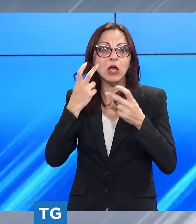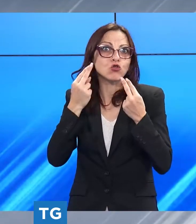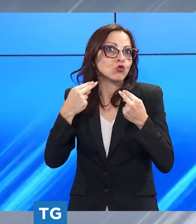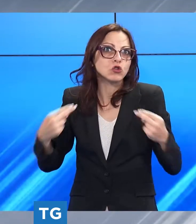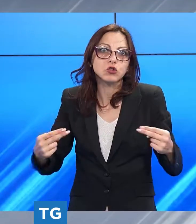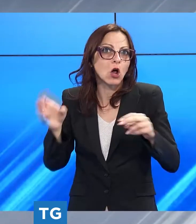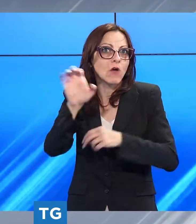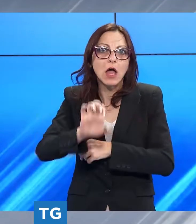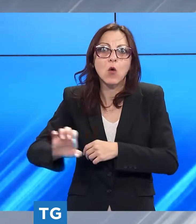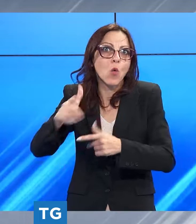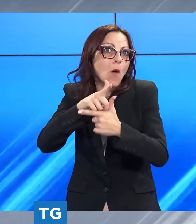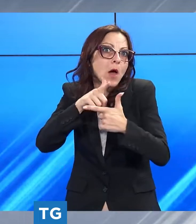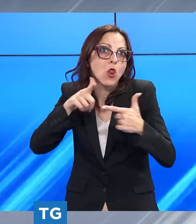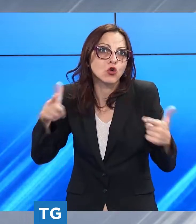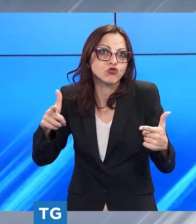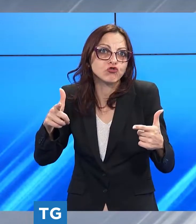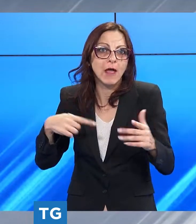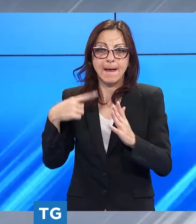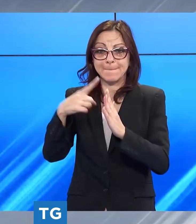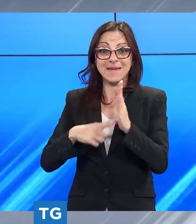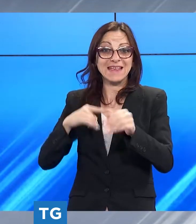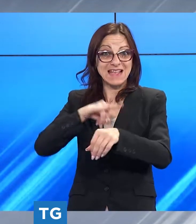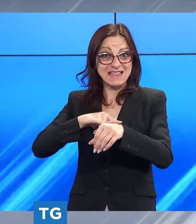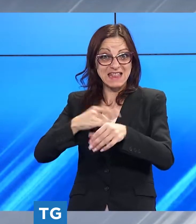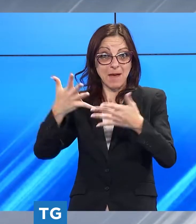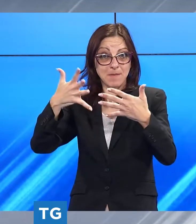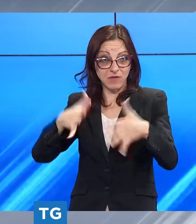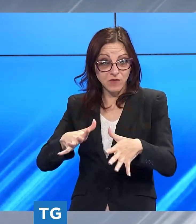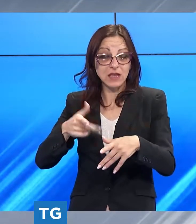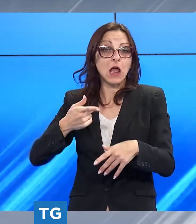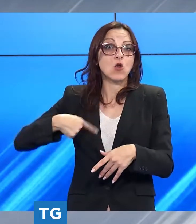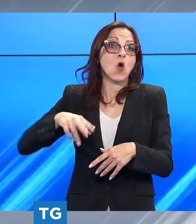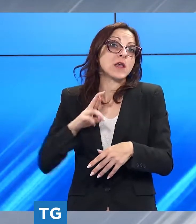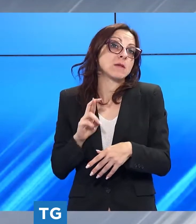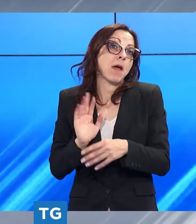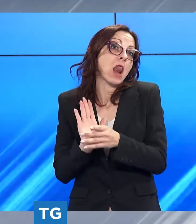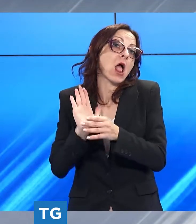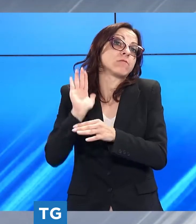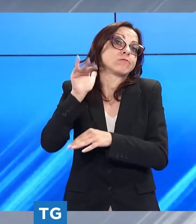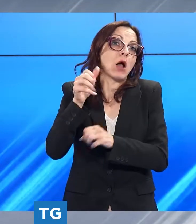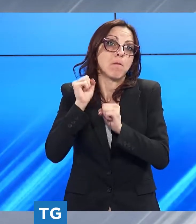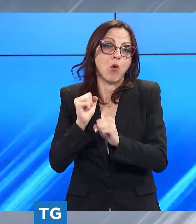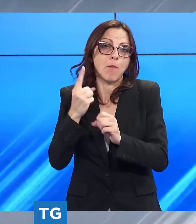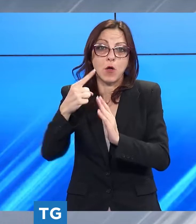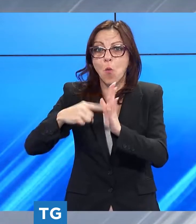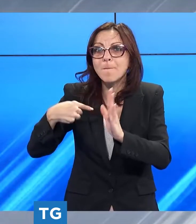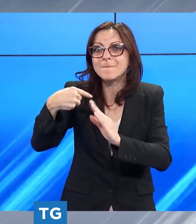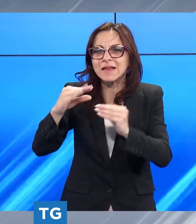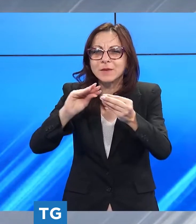europa noi a fine settembre contiamo di passarci sopra e dopo di che un mese per le rifiniture quindi